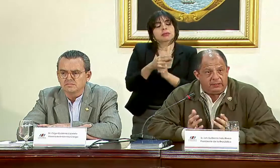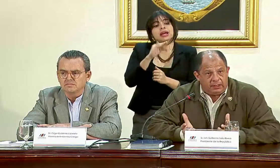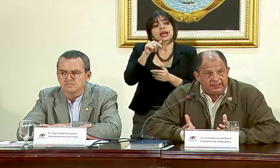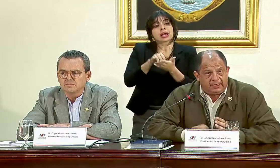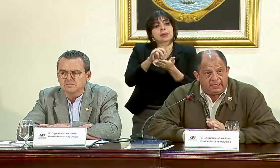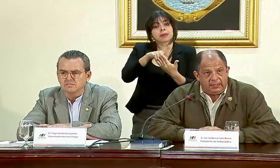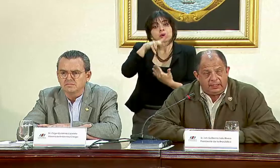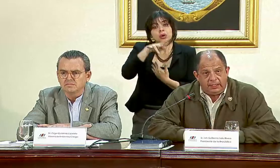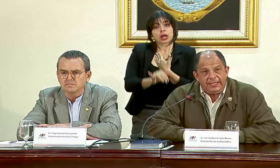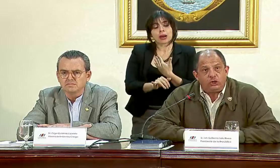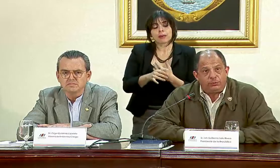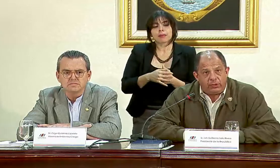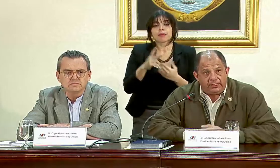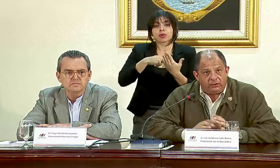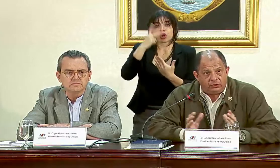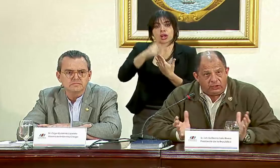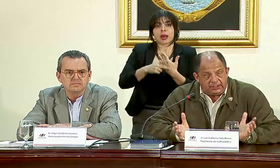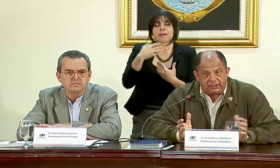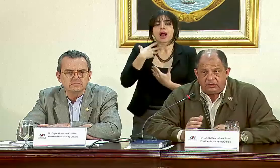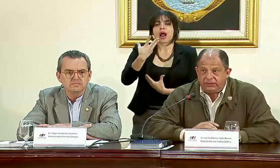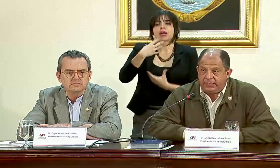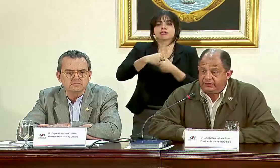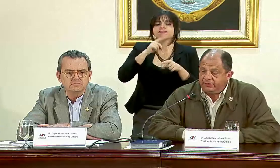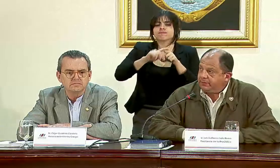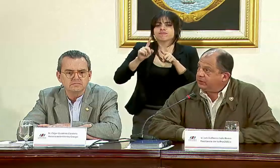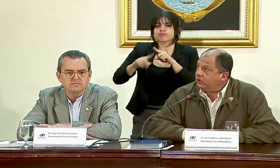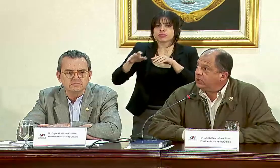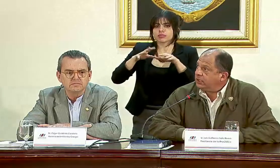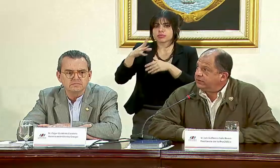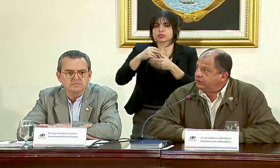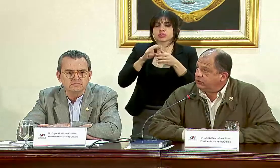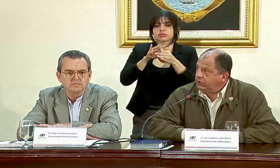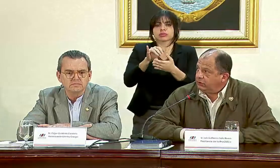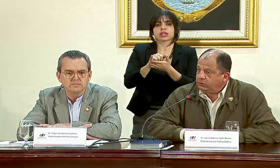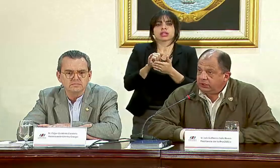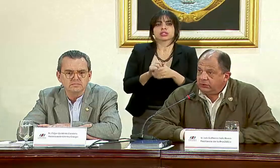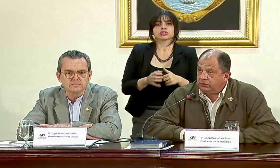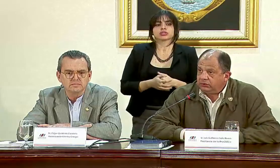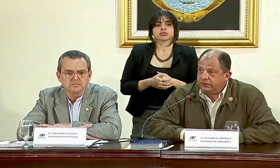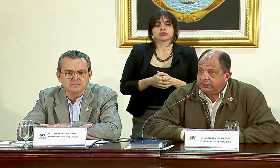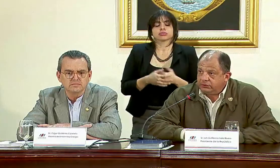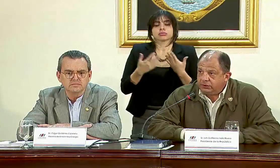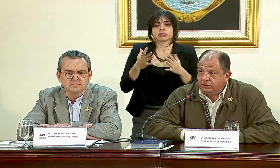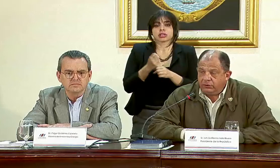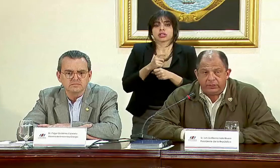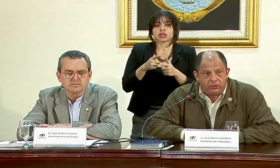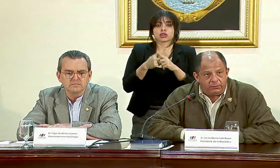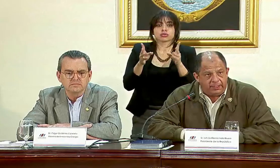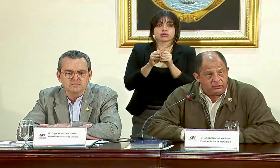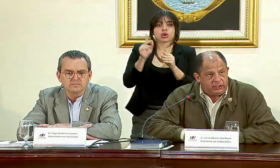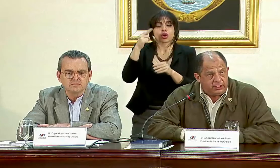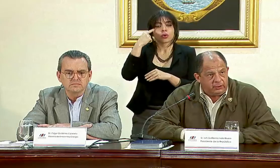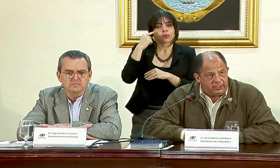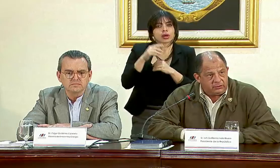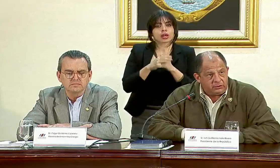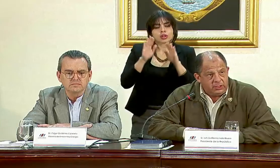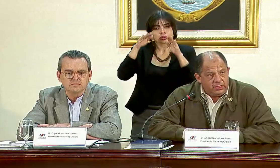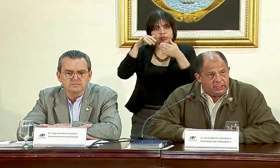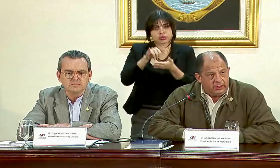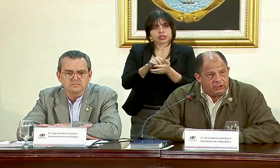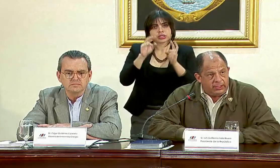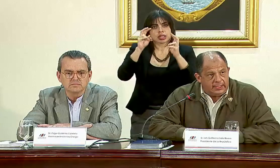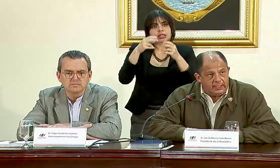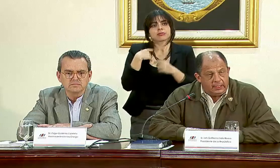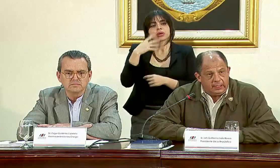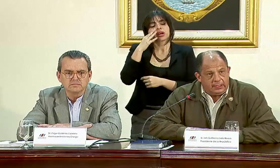programa está incorporando a todas las acciones que a ese respecto se han sostenido. Hemos tenido entonces el Consejo de Gobierno completo dedicado a esto,